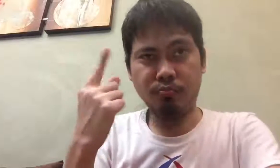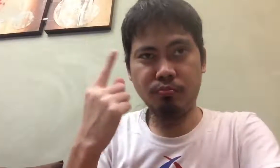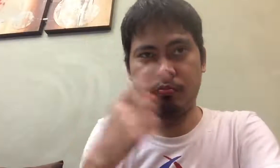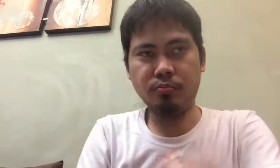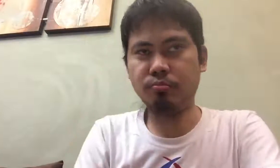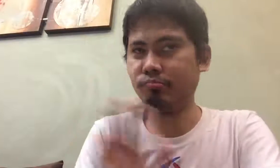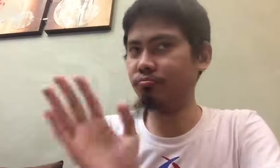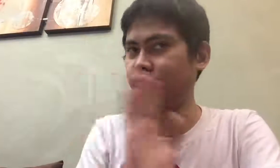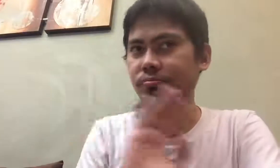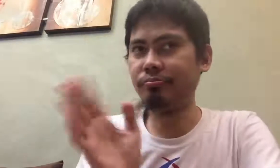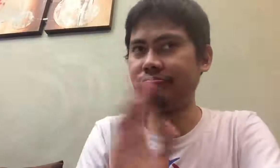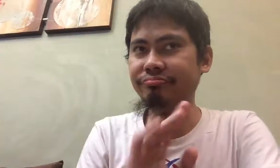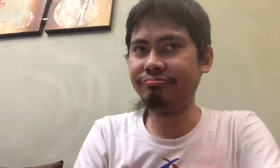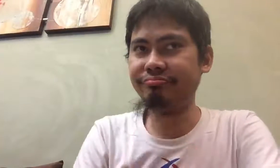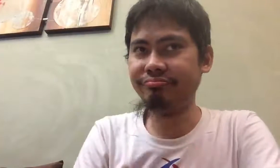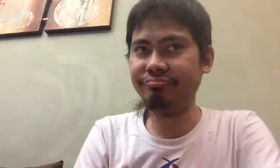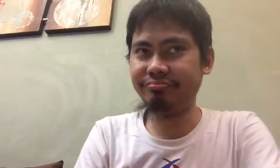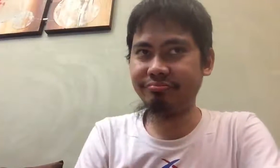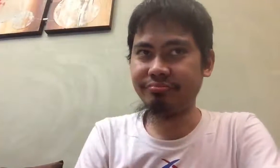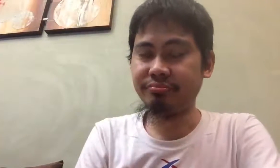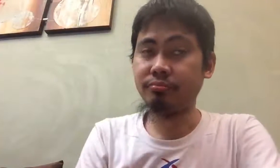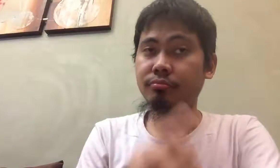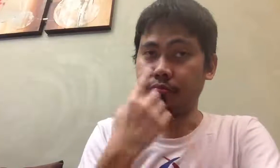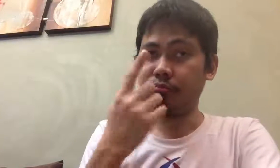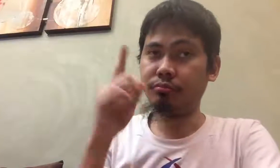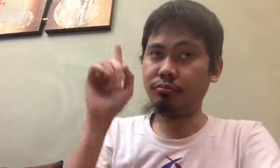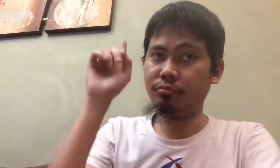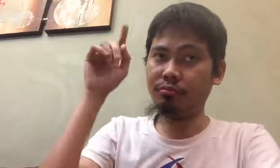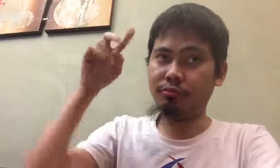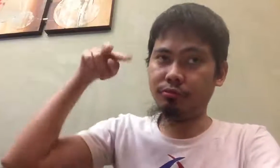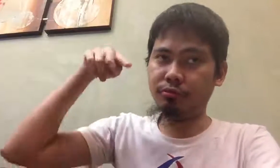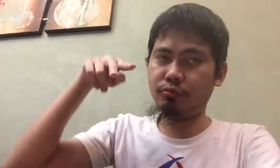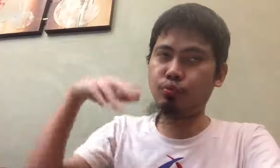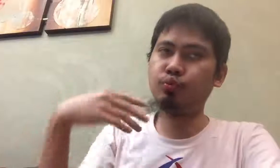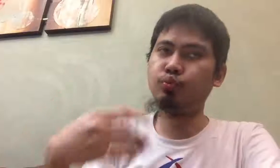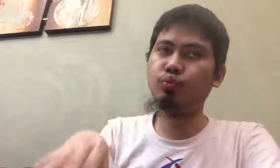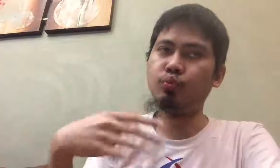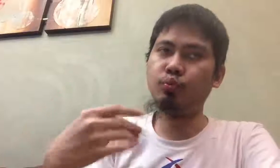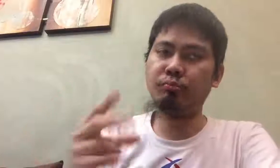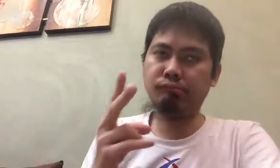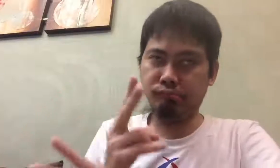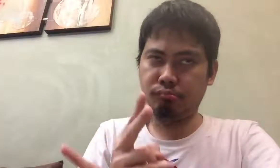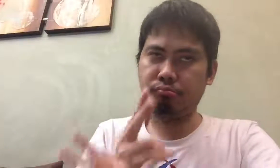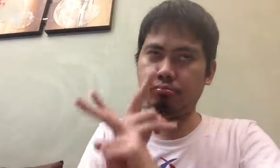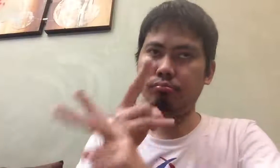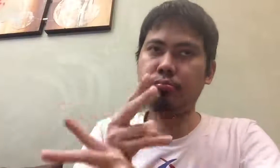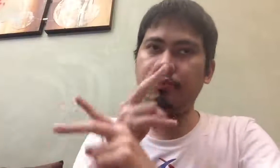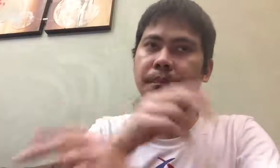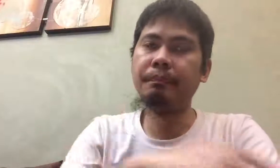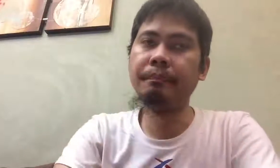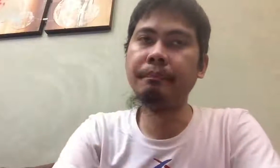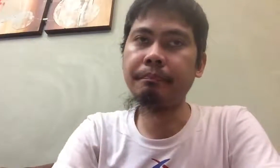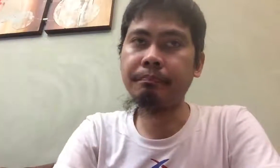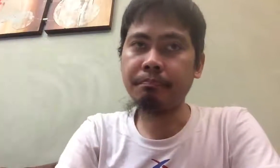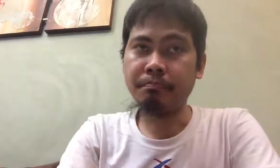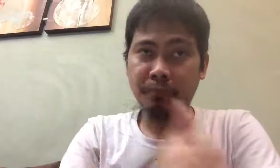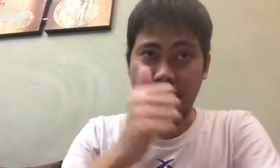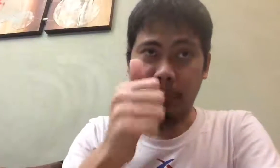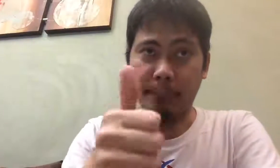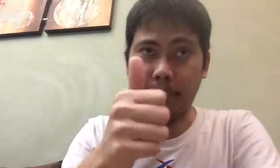street Ito ang atit ko na hihilapan nung si subrograma natin Huwag na kung ulit ko natin Nagdulot naman